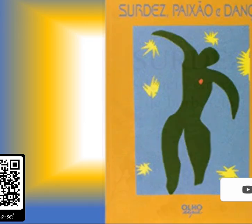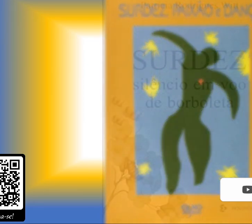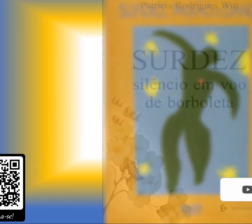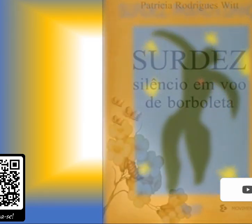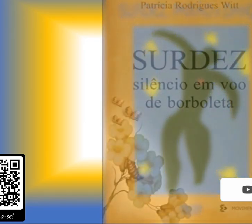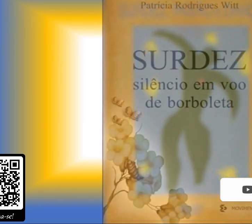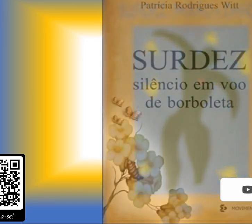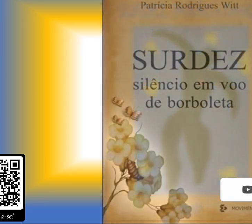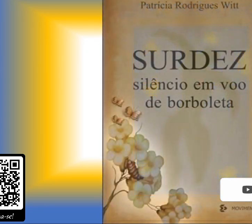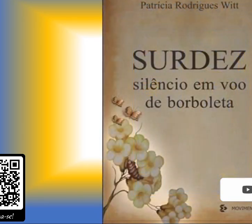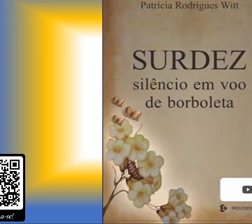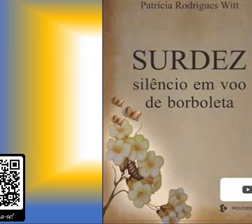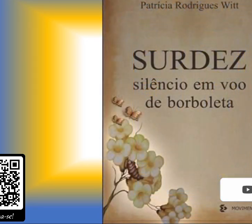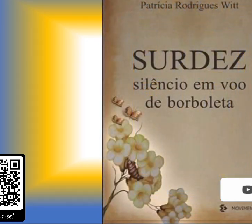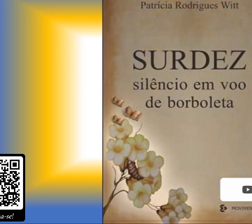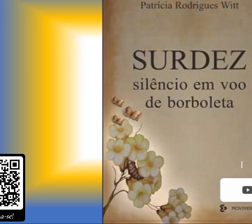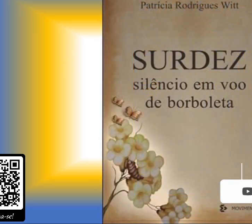Próximo bloco!